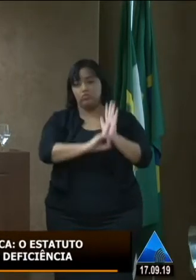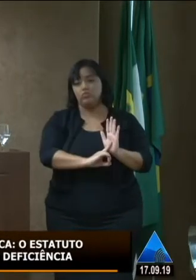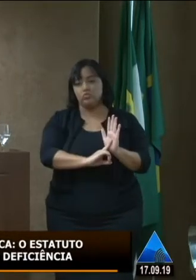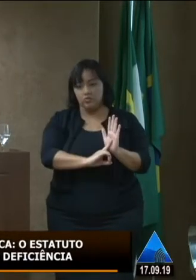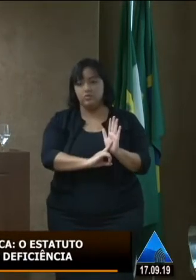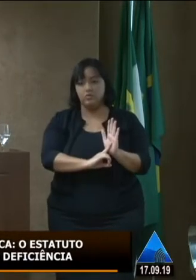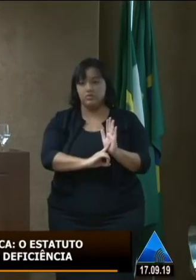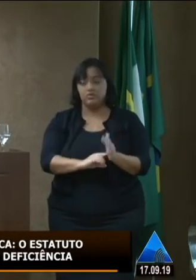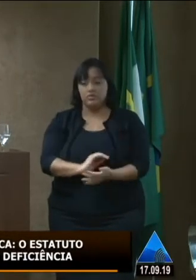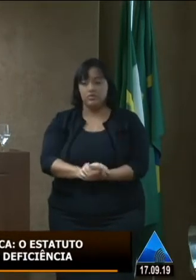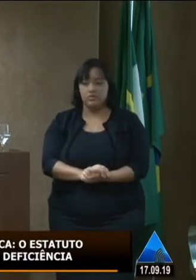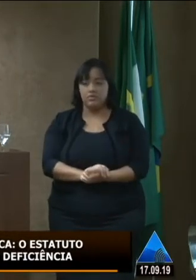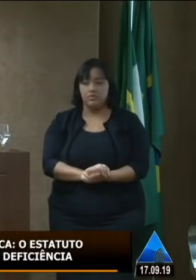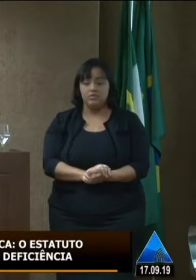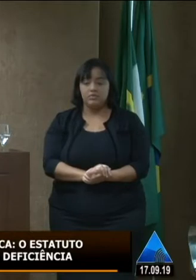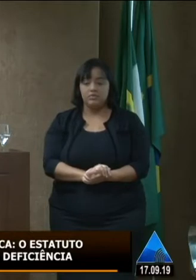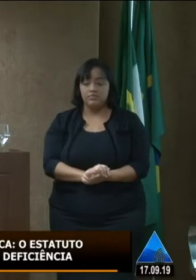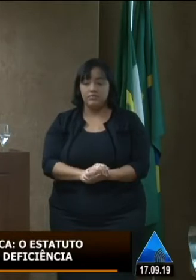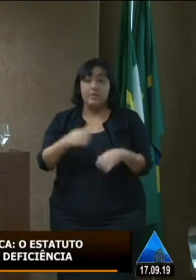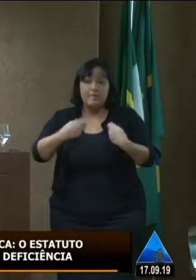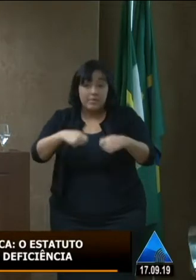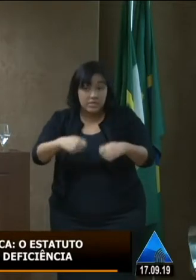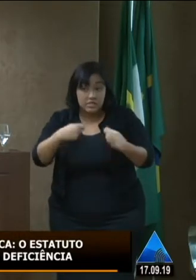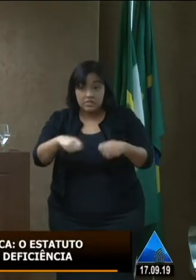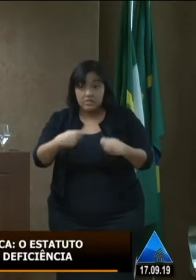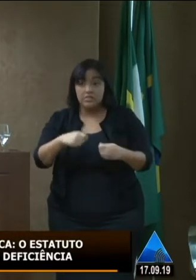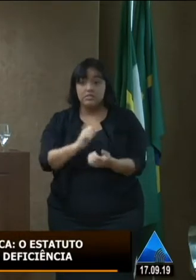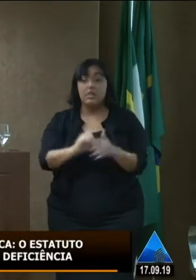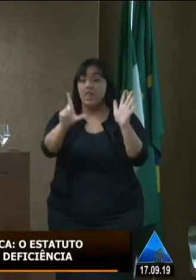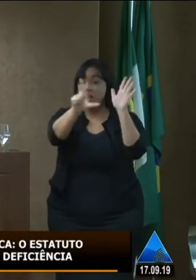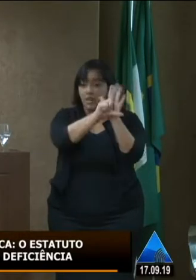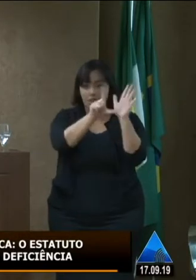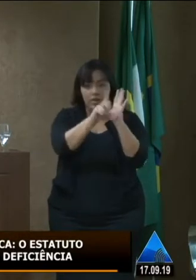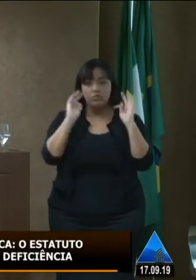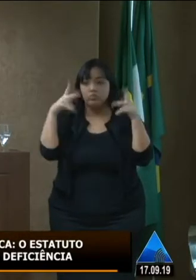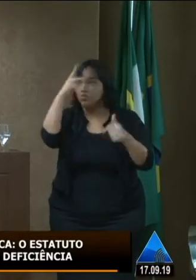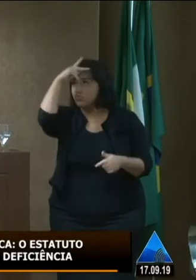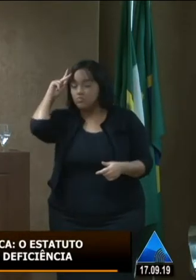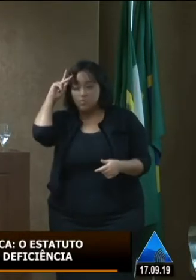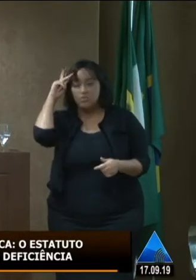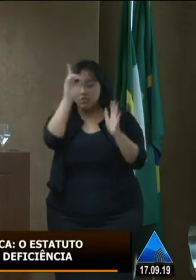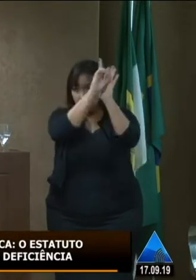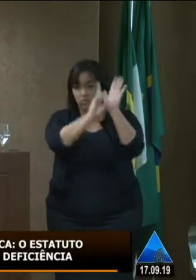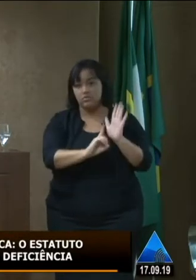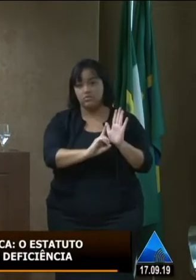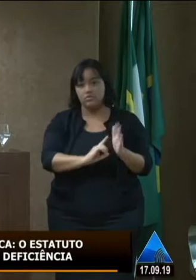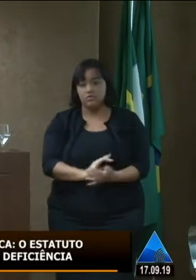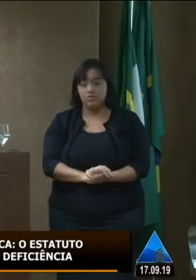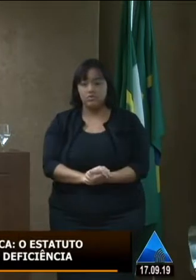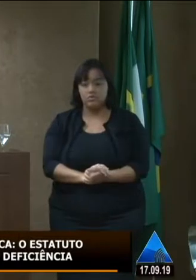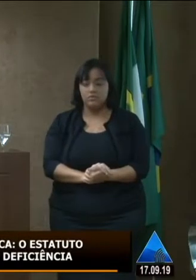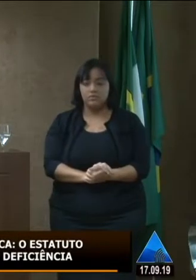a dignidade que é inerente a condição humana eu não estou descobrindo a pólvora eu só estou repetindo a